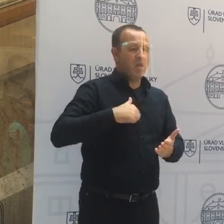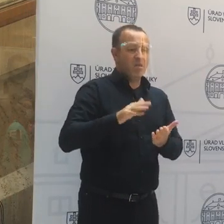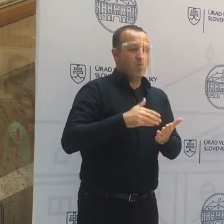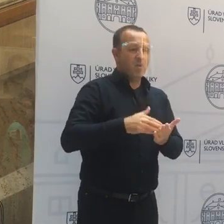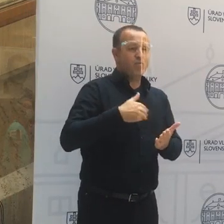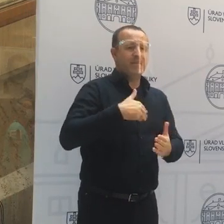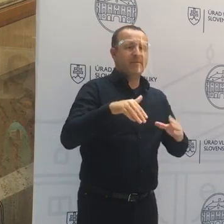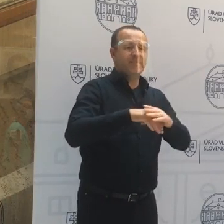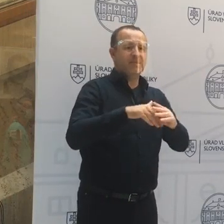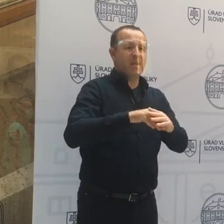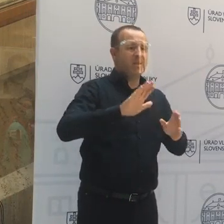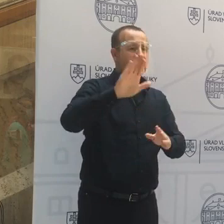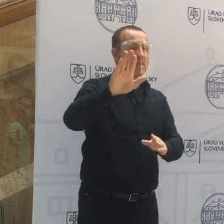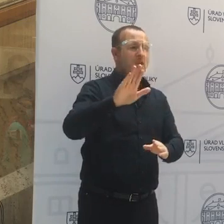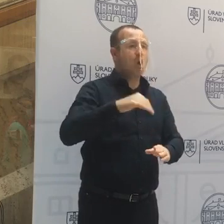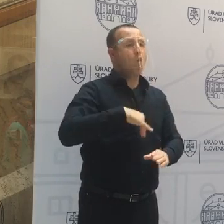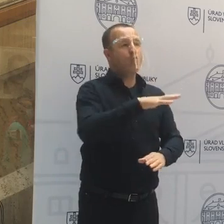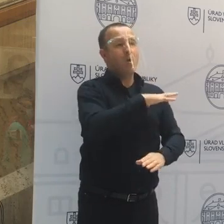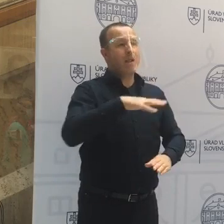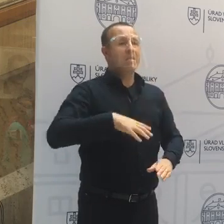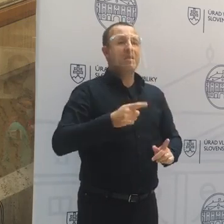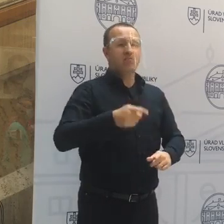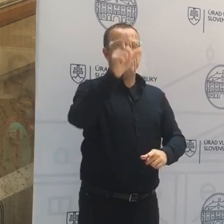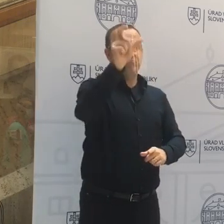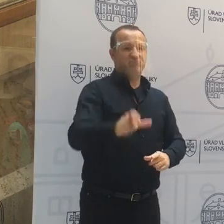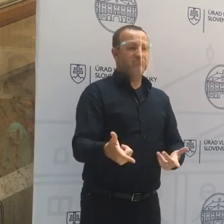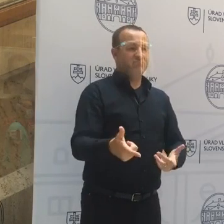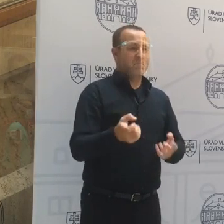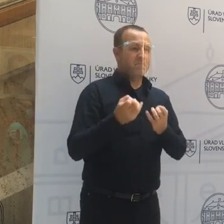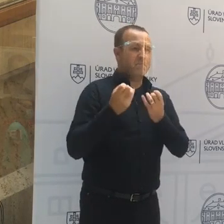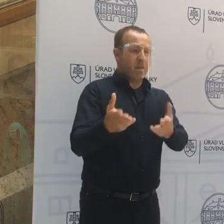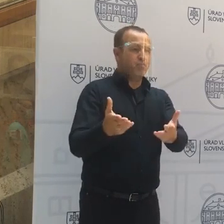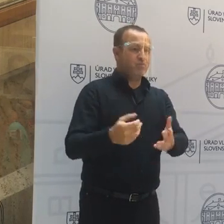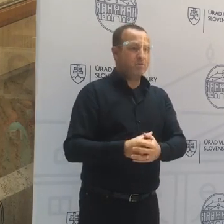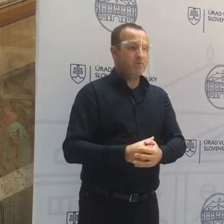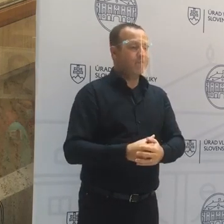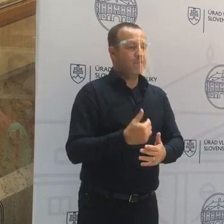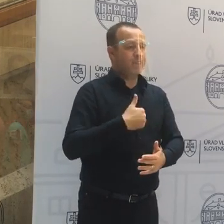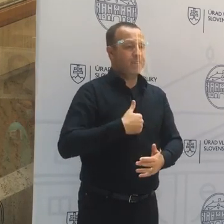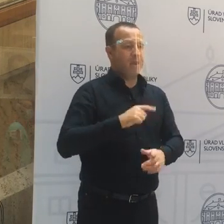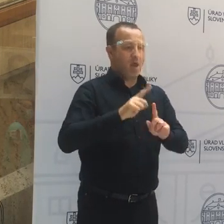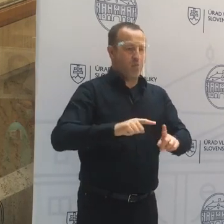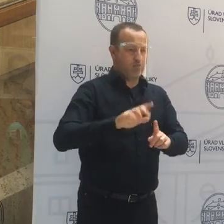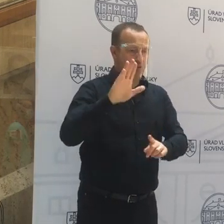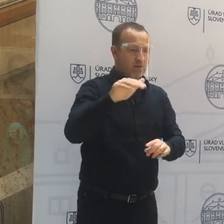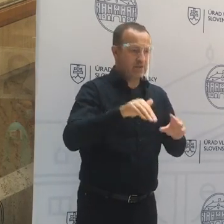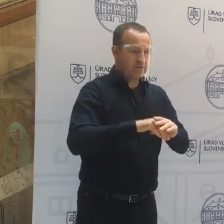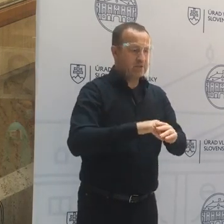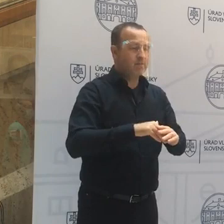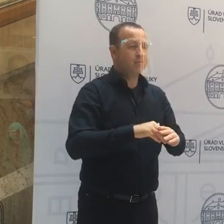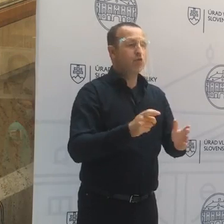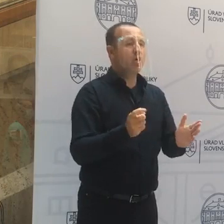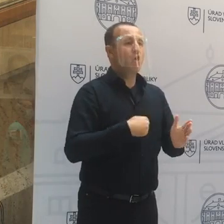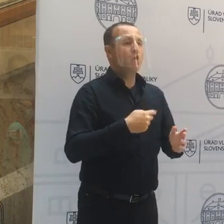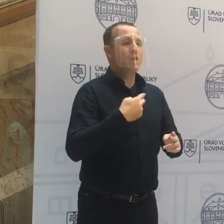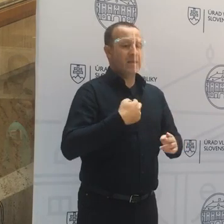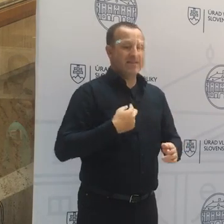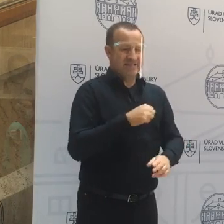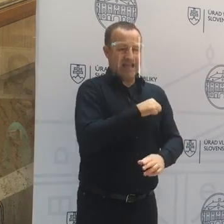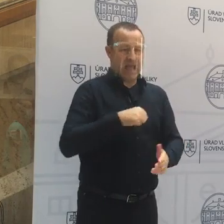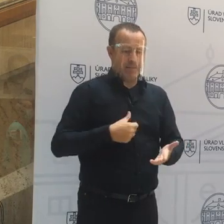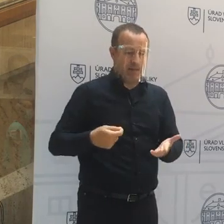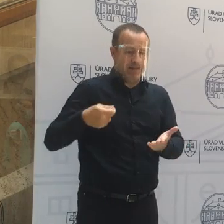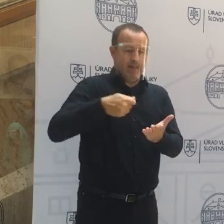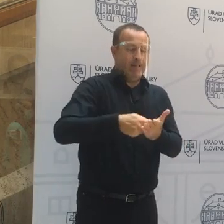normálnych okolností by ste ho museli vyhodiť, ale takto prispievate aj vy sám na toho zamestnanca a štát vám k tomu takisto